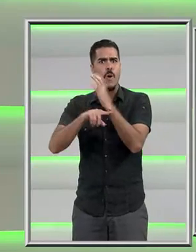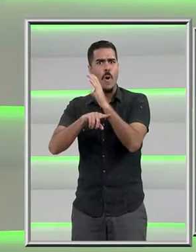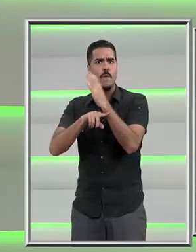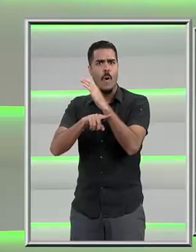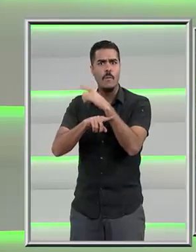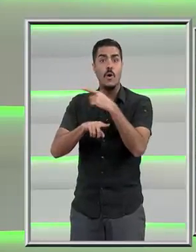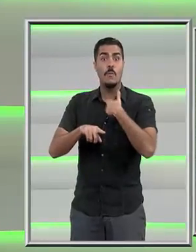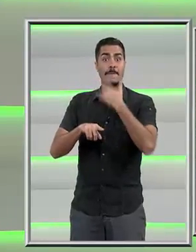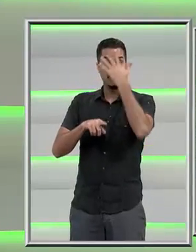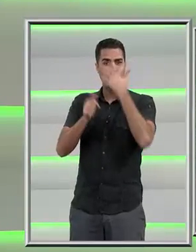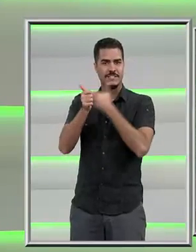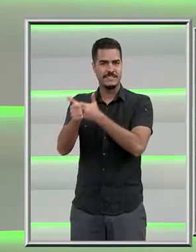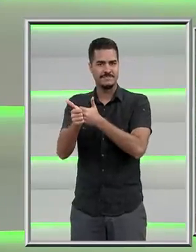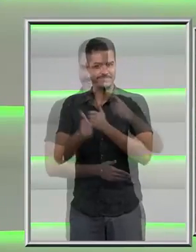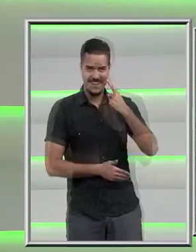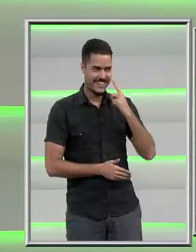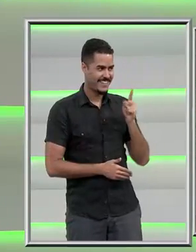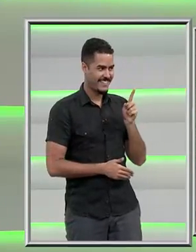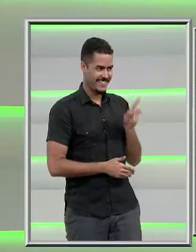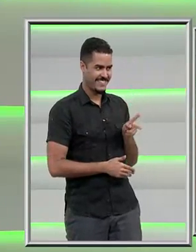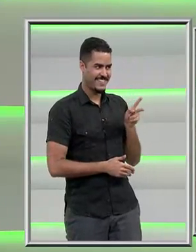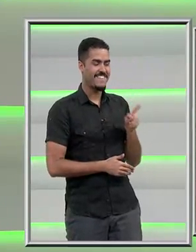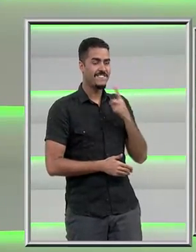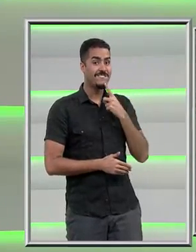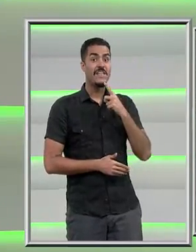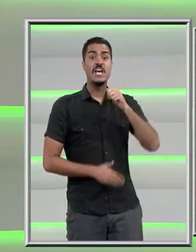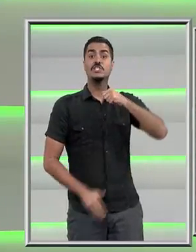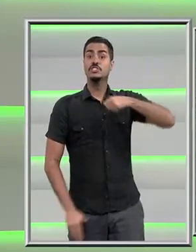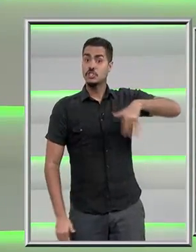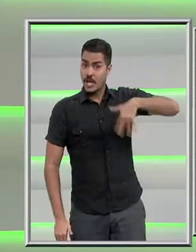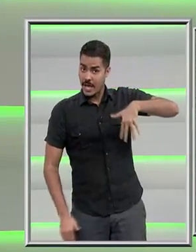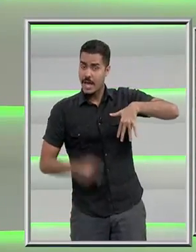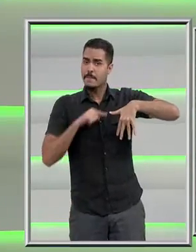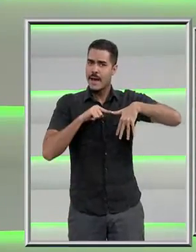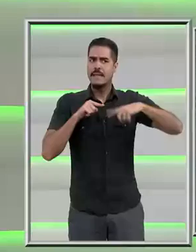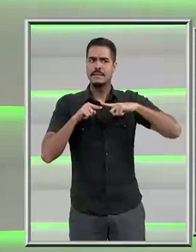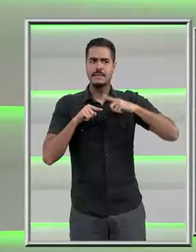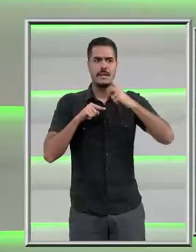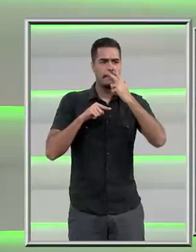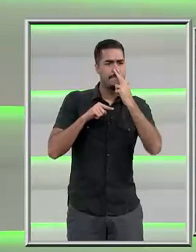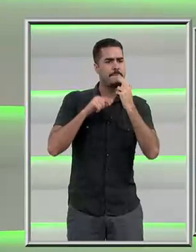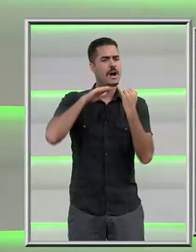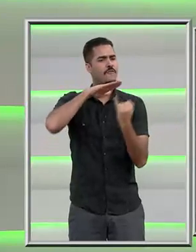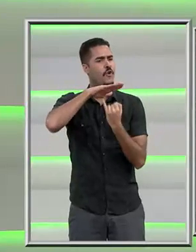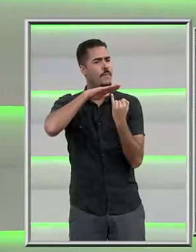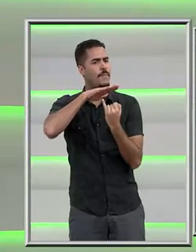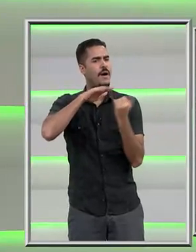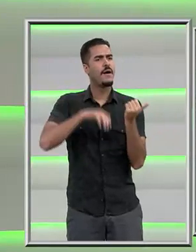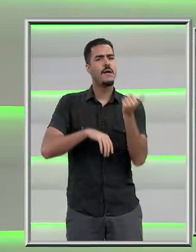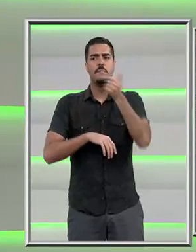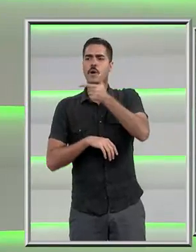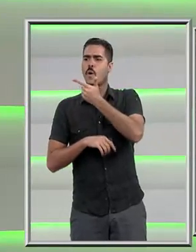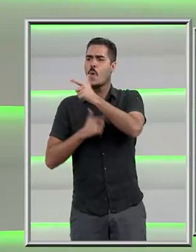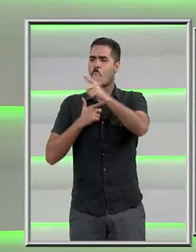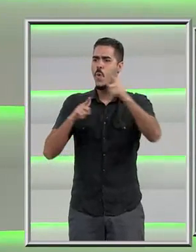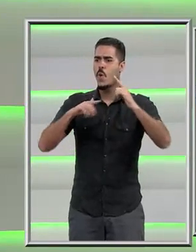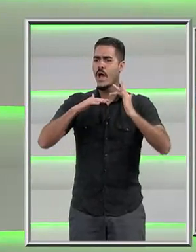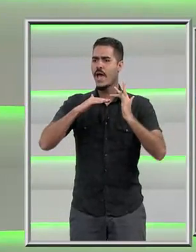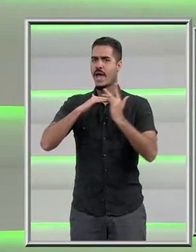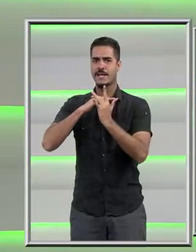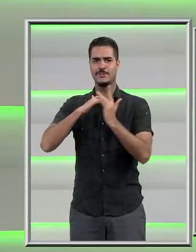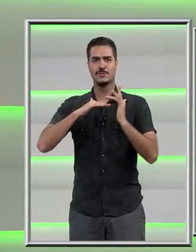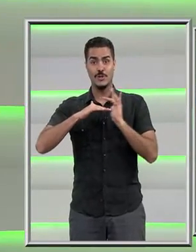pessoa que eu sigo. Para a Tamara e o Caio, o Snapchat, além de ser mais informal do que outras redes sociais,